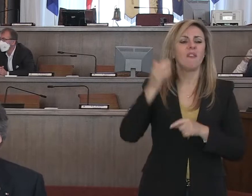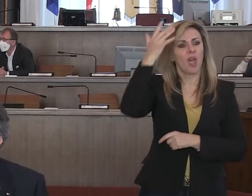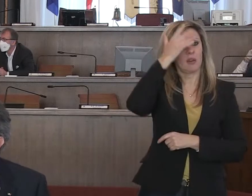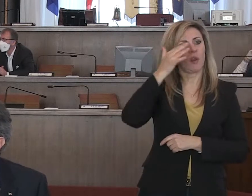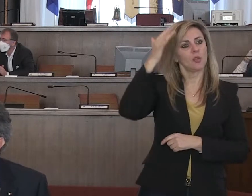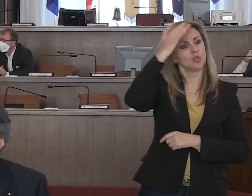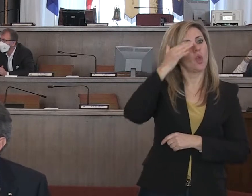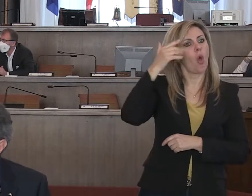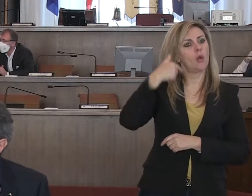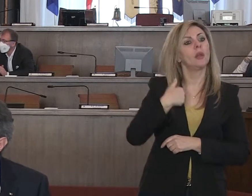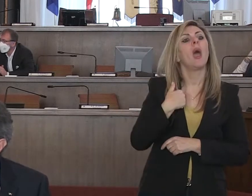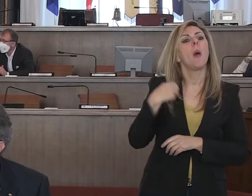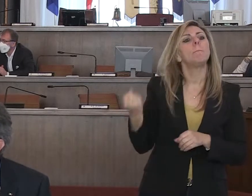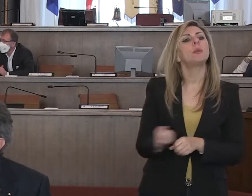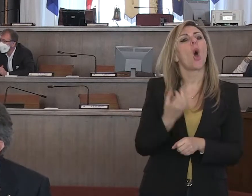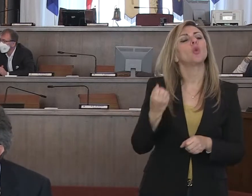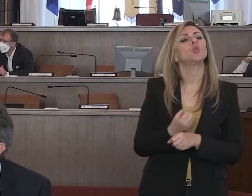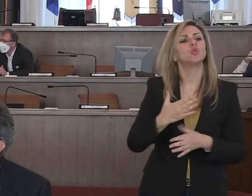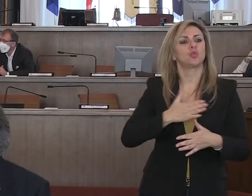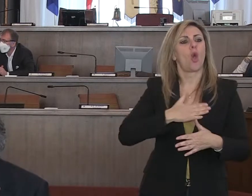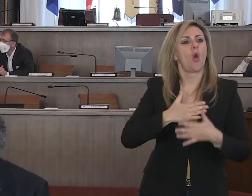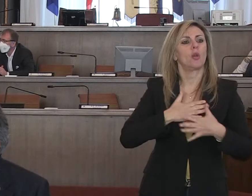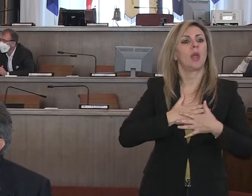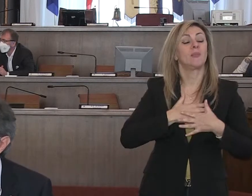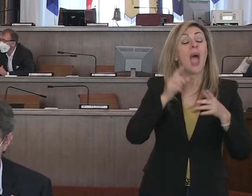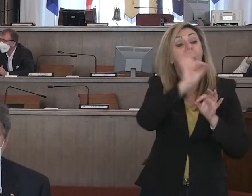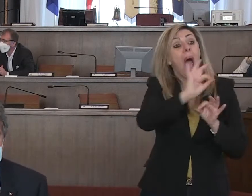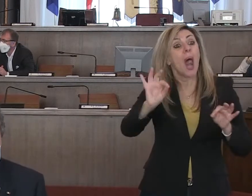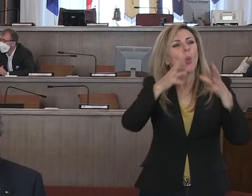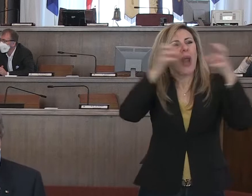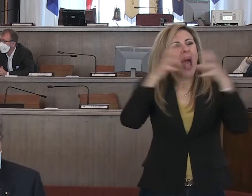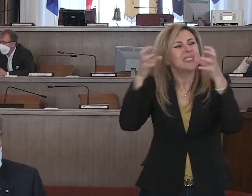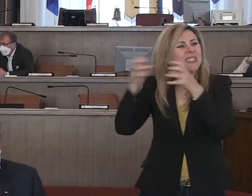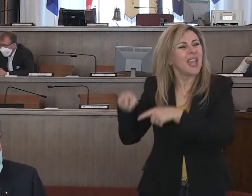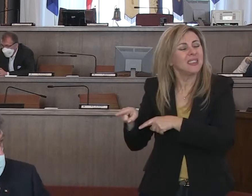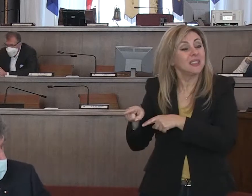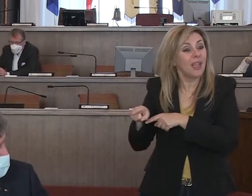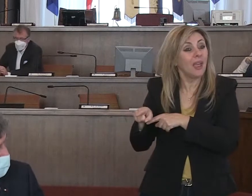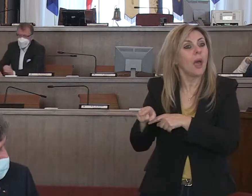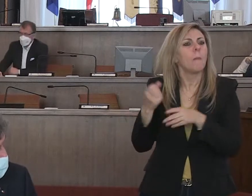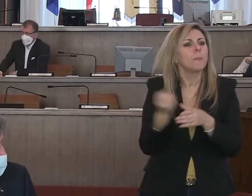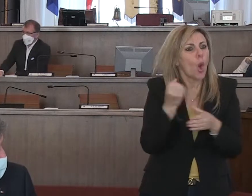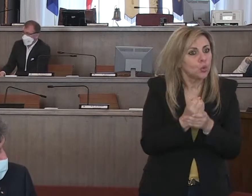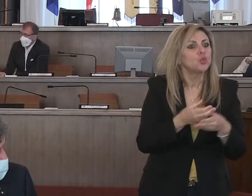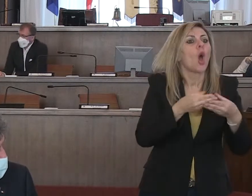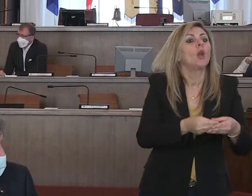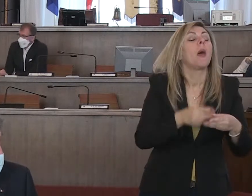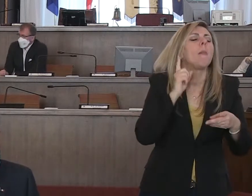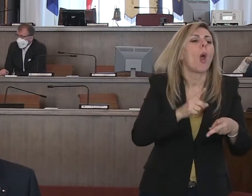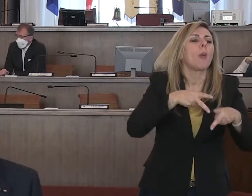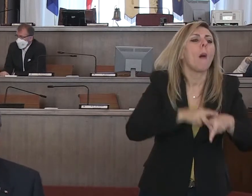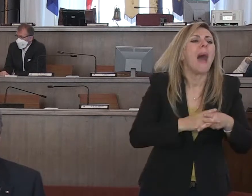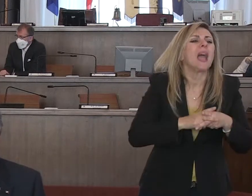sul fatto che alcune tipologie di industrie comprese quelle che producono macchinari medici